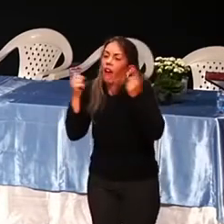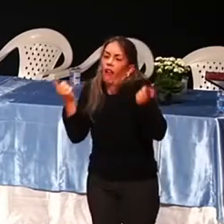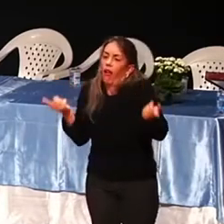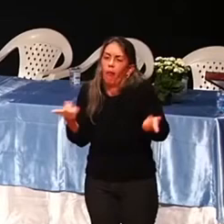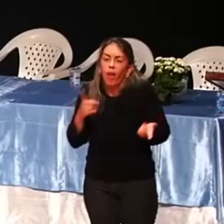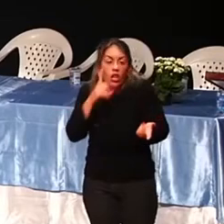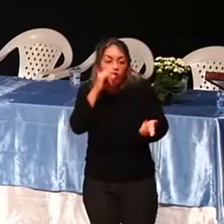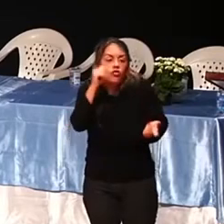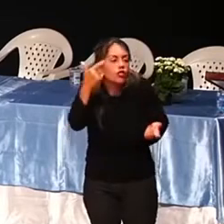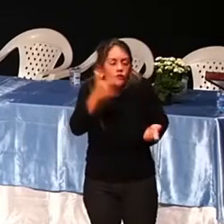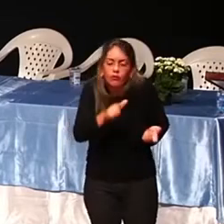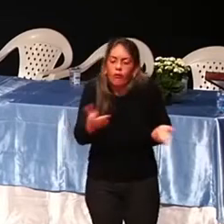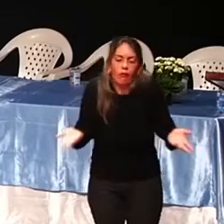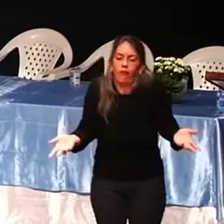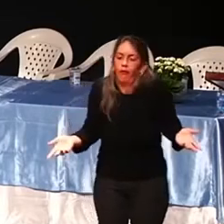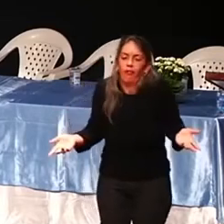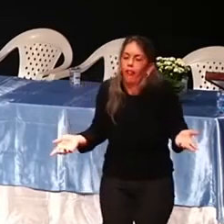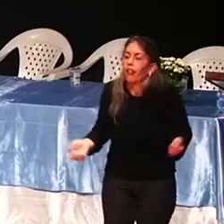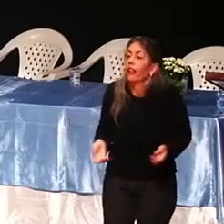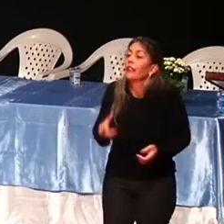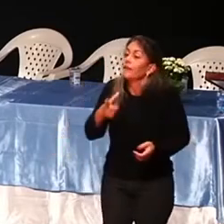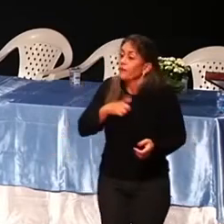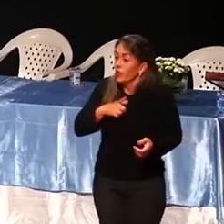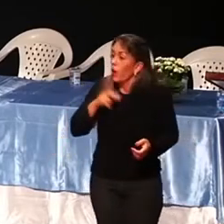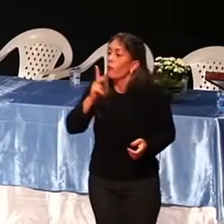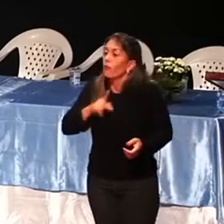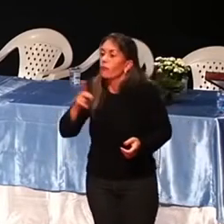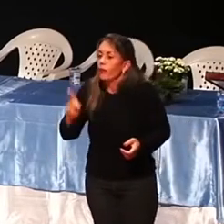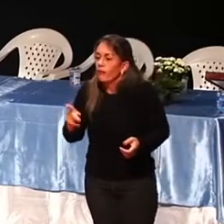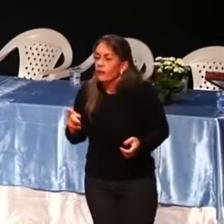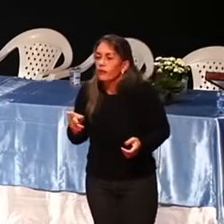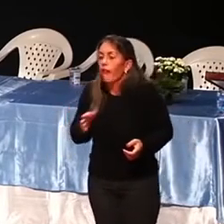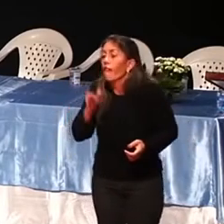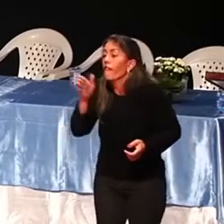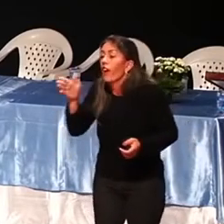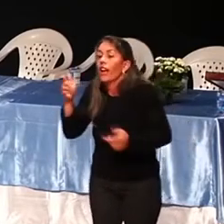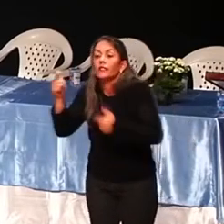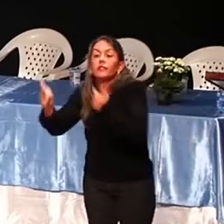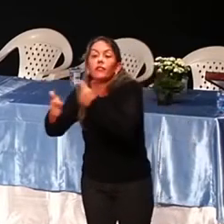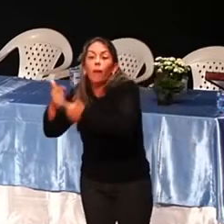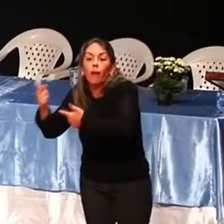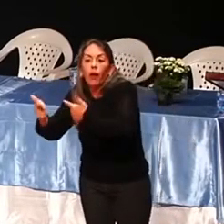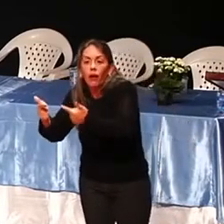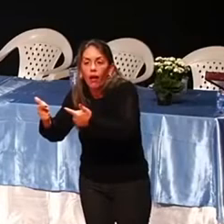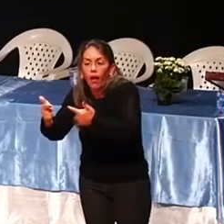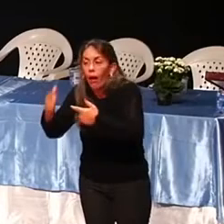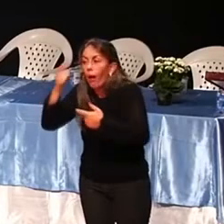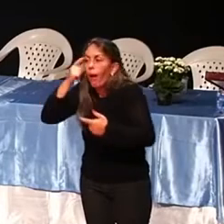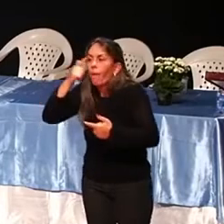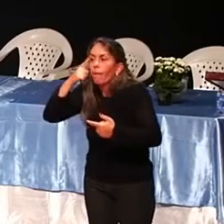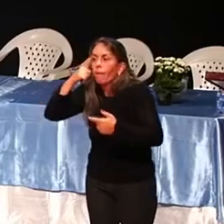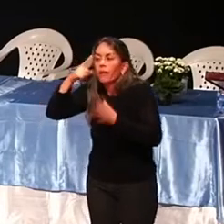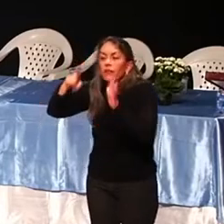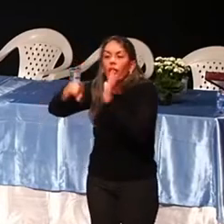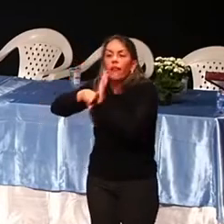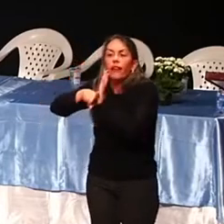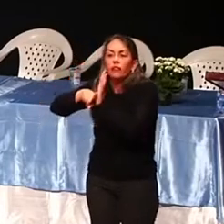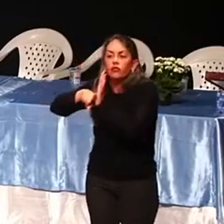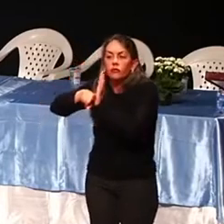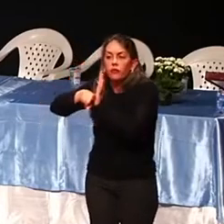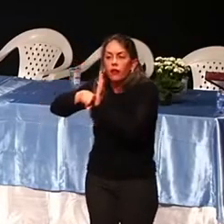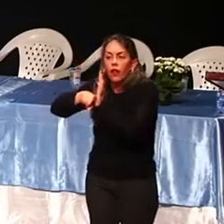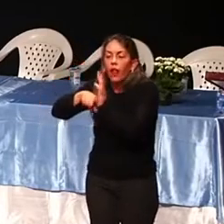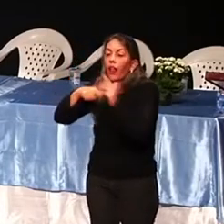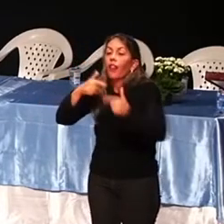E tem professor que encara o trabalho de uma forma negativa. Porque trabalho já vem da palavra tripálion,